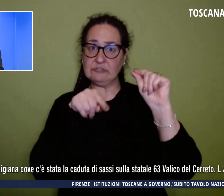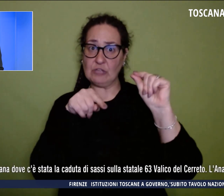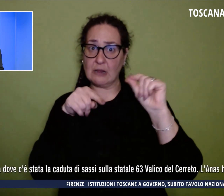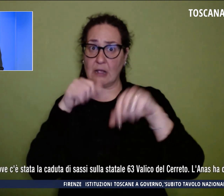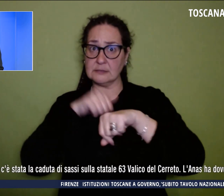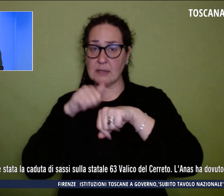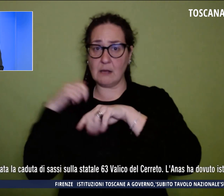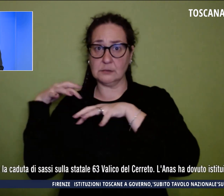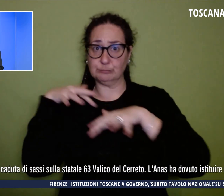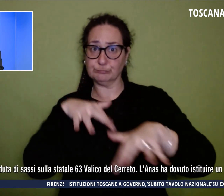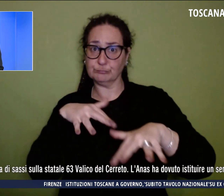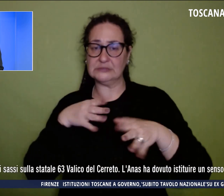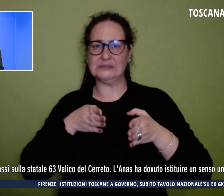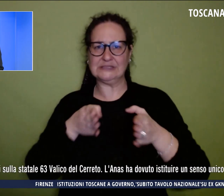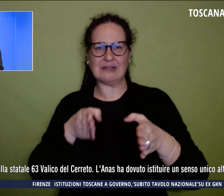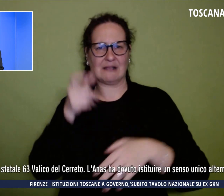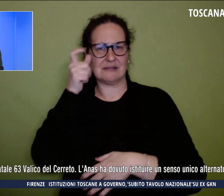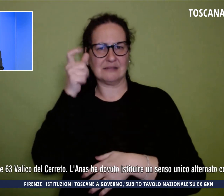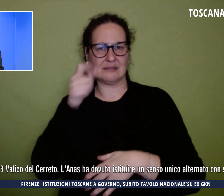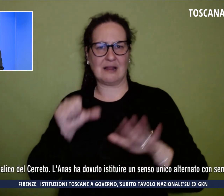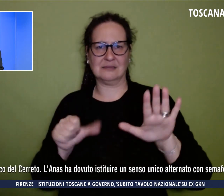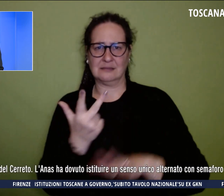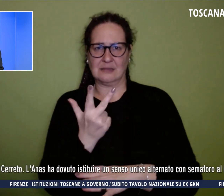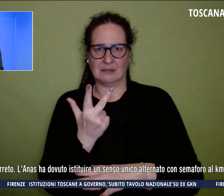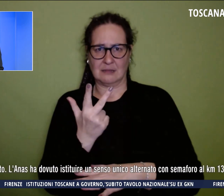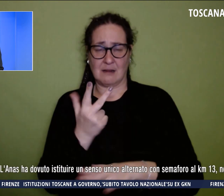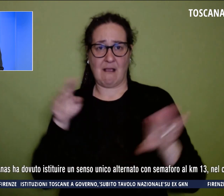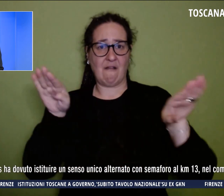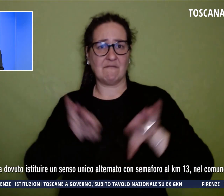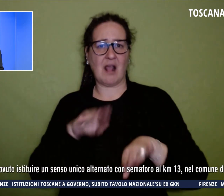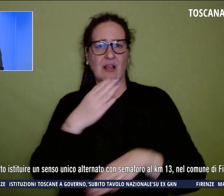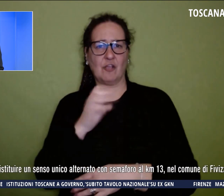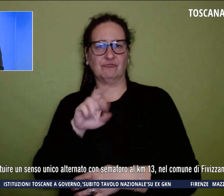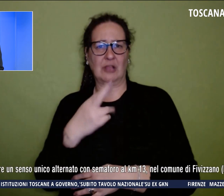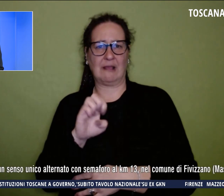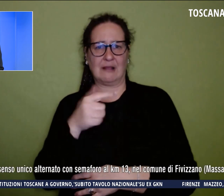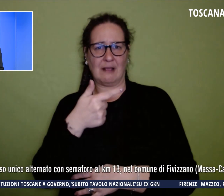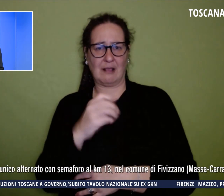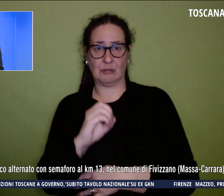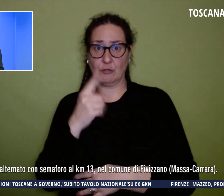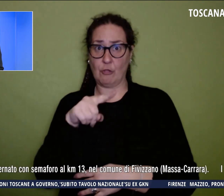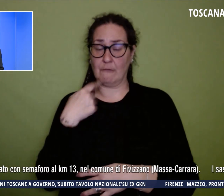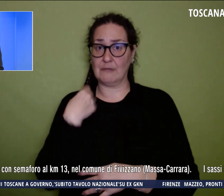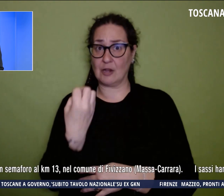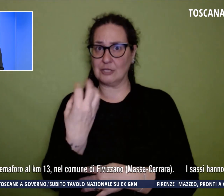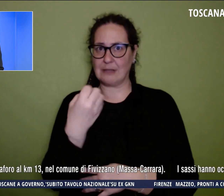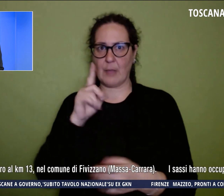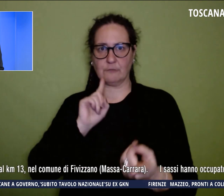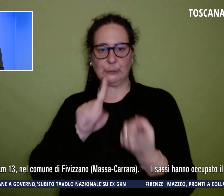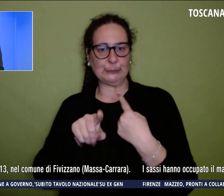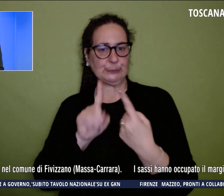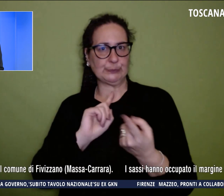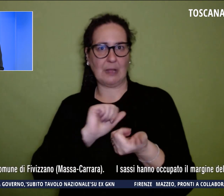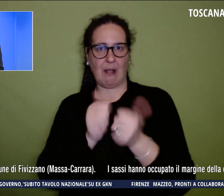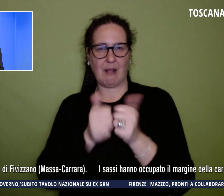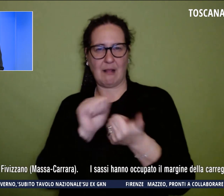Cerreto. L'ANAS ha dovuto istituire un senso unico alternato con semaforo nel comune di Fivizzano. I